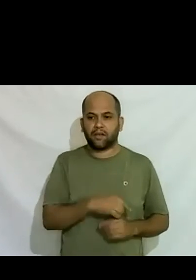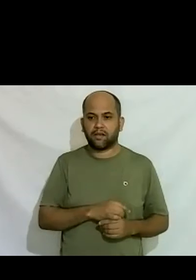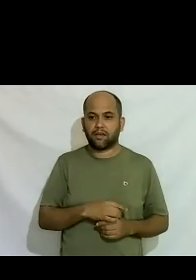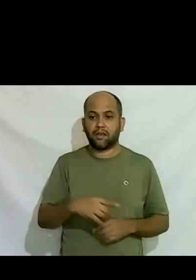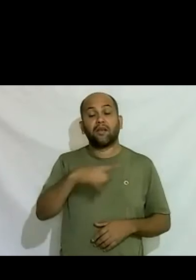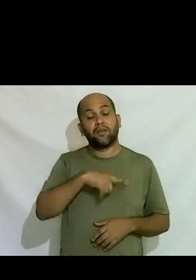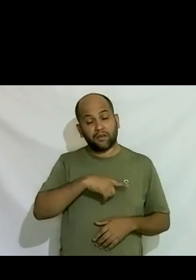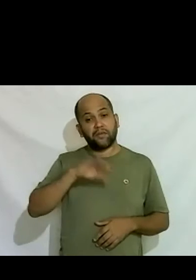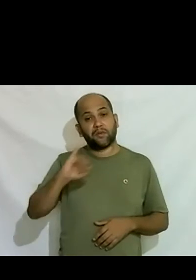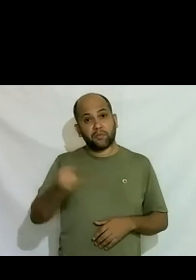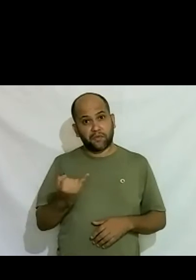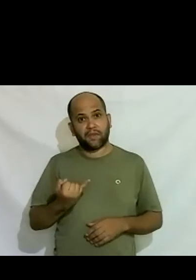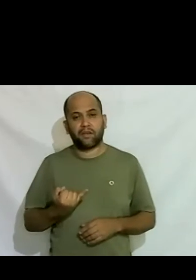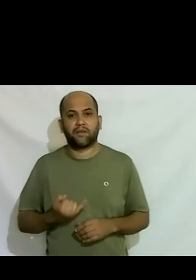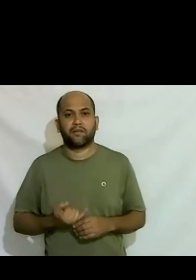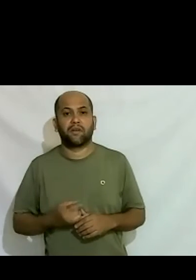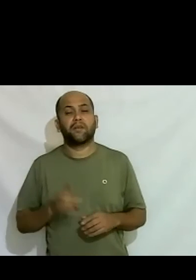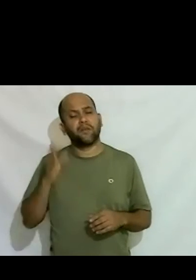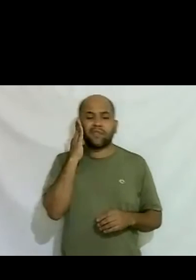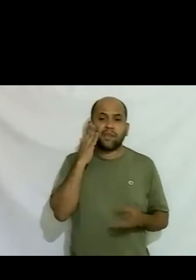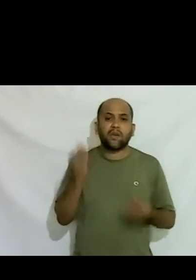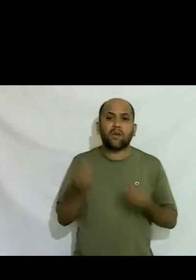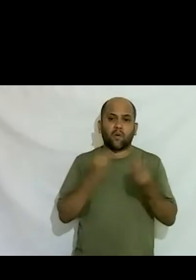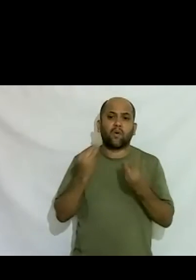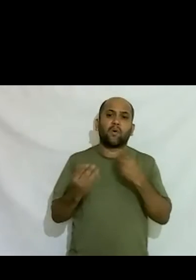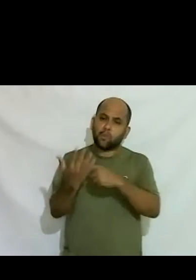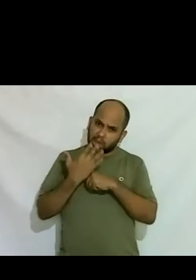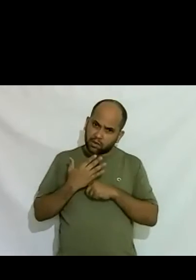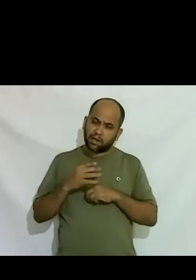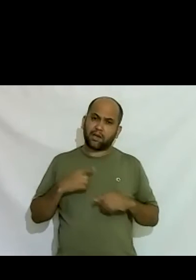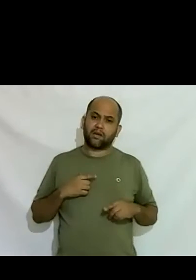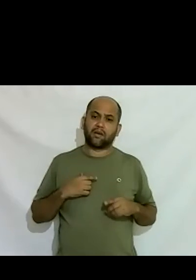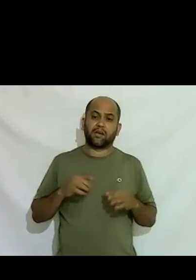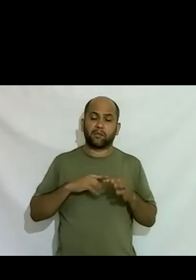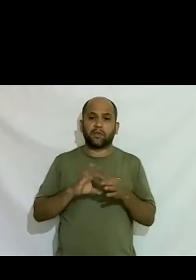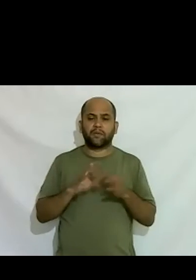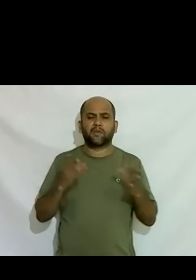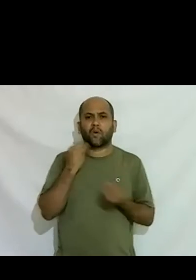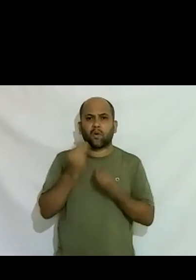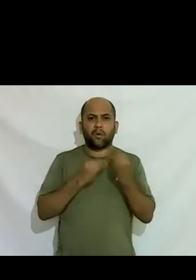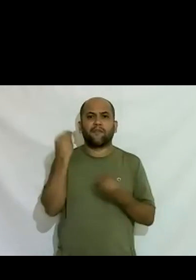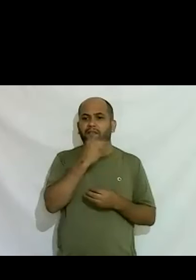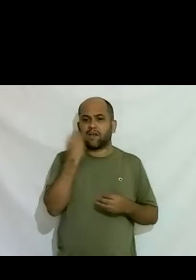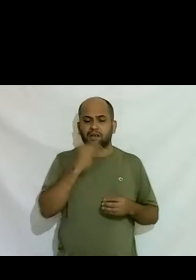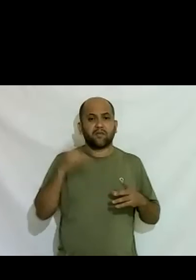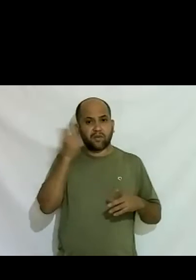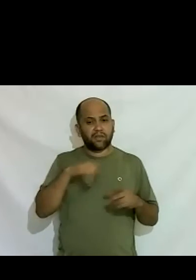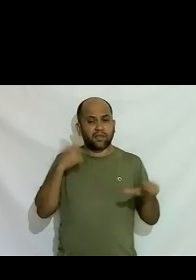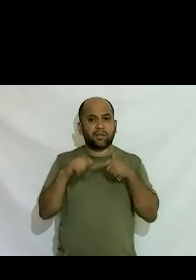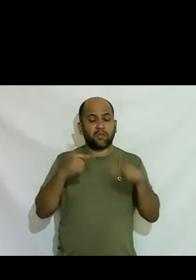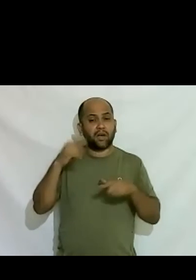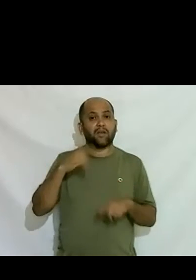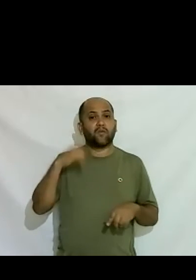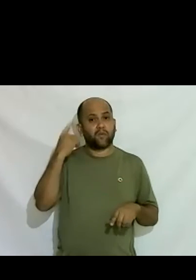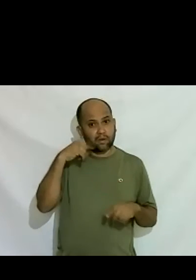privilégios eu sei o quanto eu fui privilegiado o quanto as portas se abriam pra mim o quanto foi fácil arrumar emprego de advogada numa das